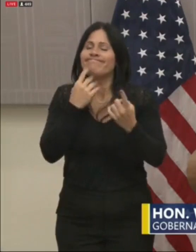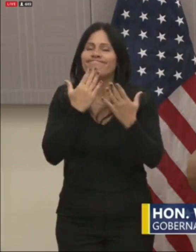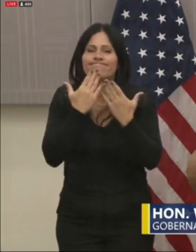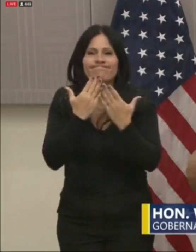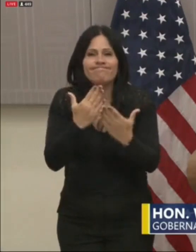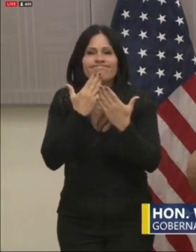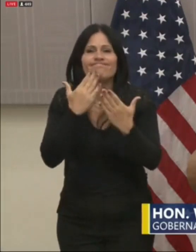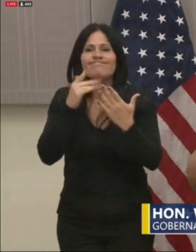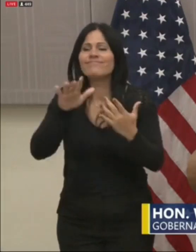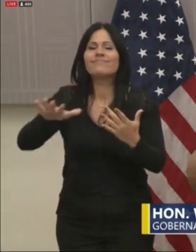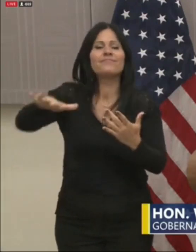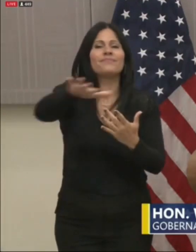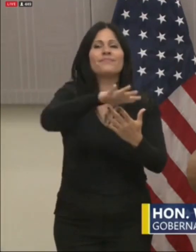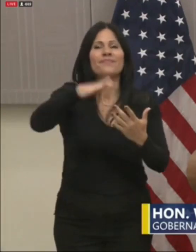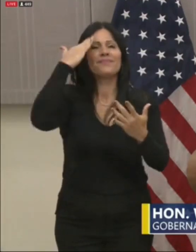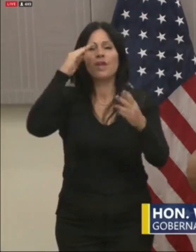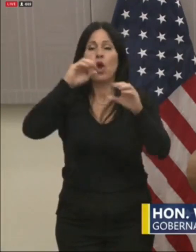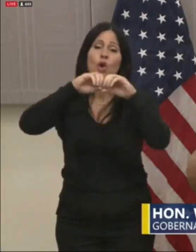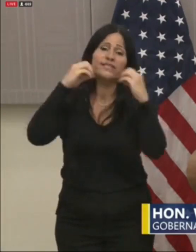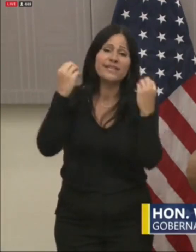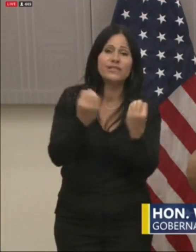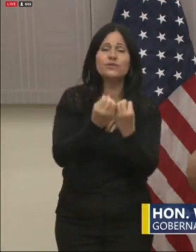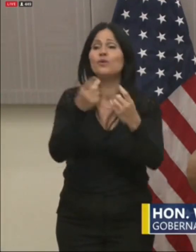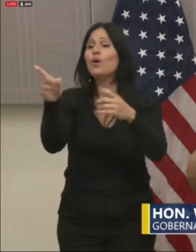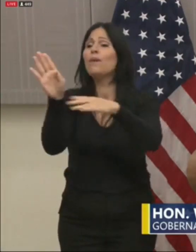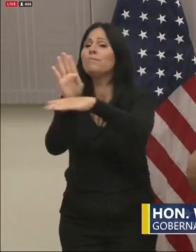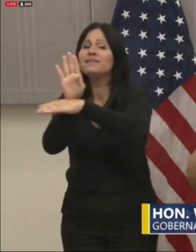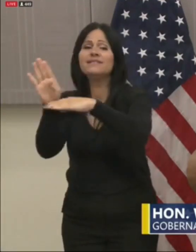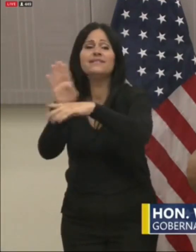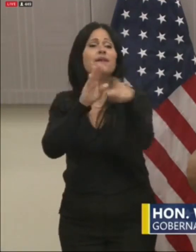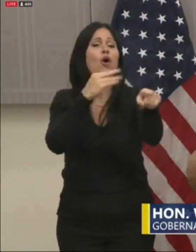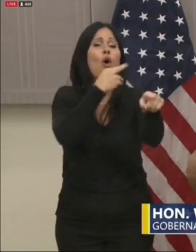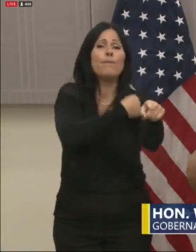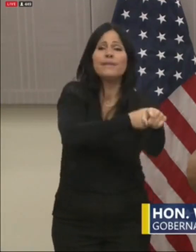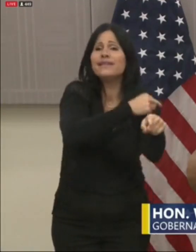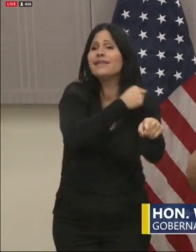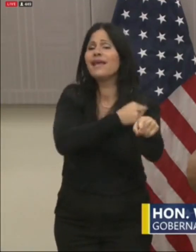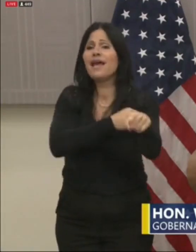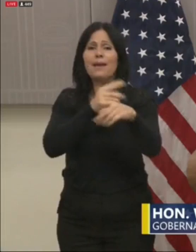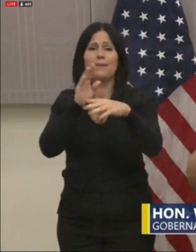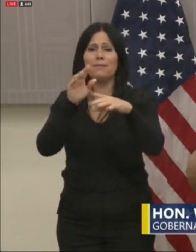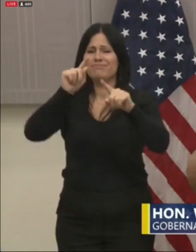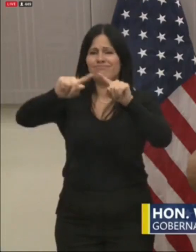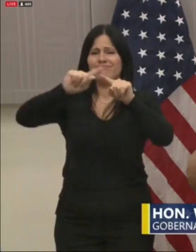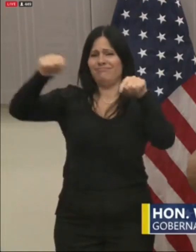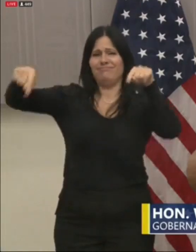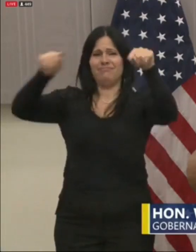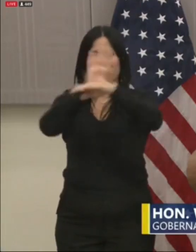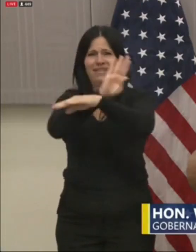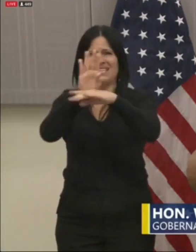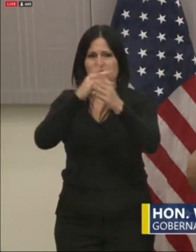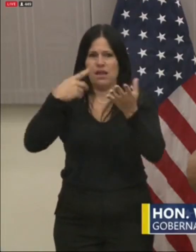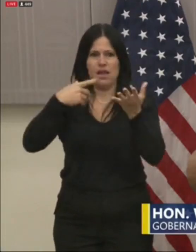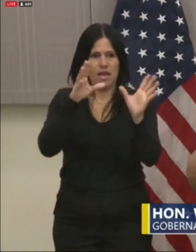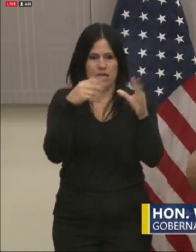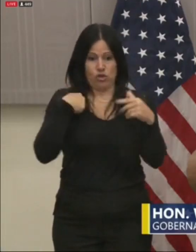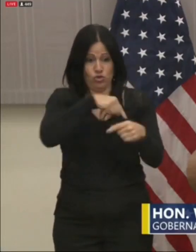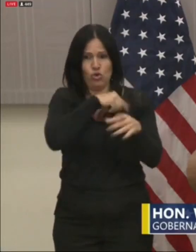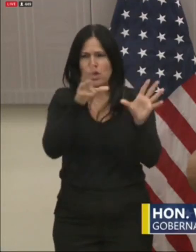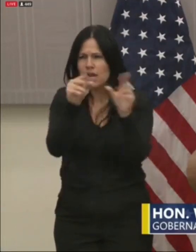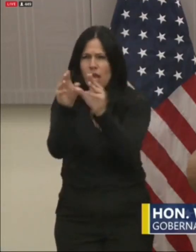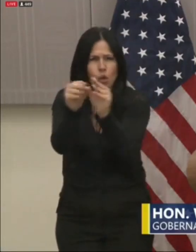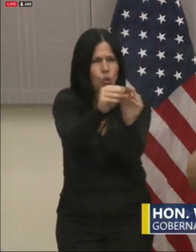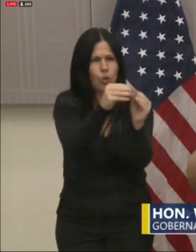organizaciones empresariales, hospitalarias y comerciales, con quienes sostuvimos varias reuniones muy productivas.